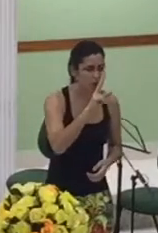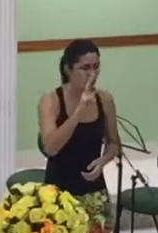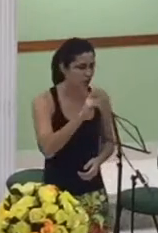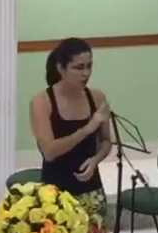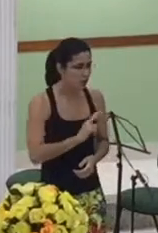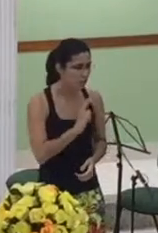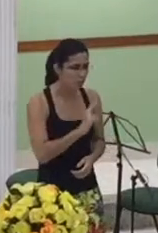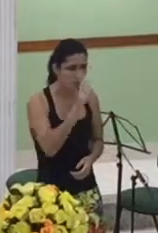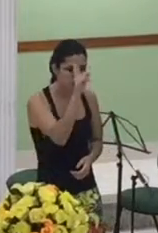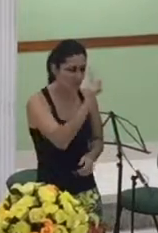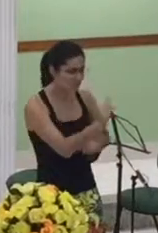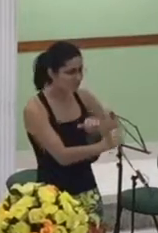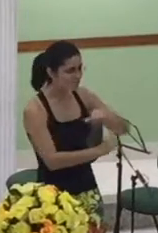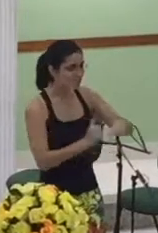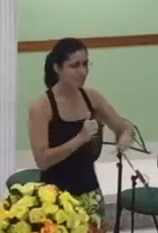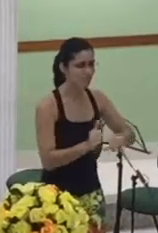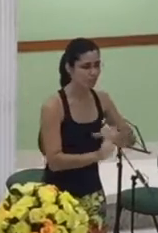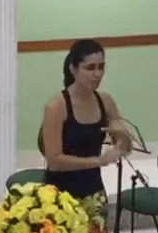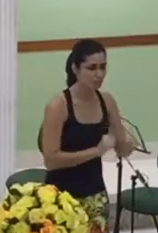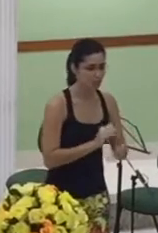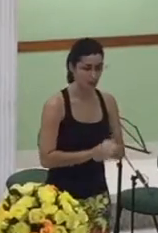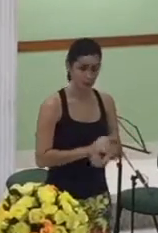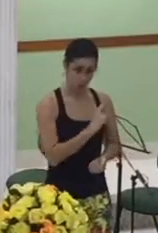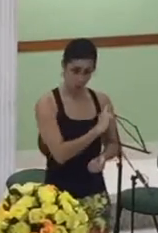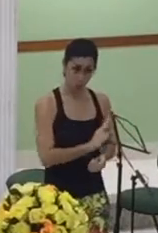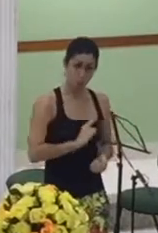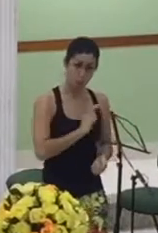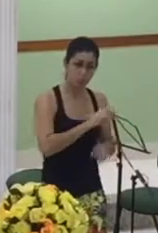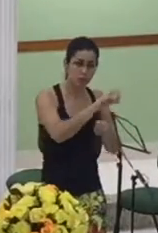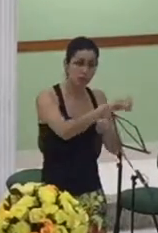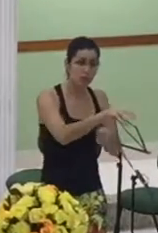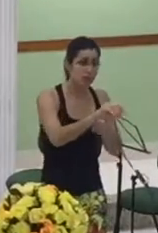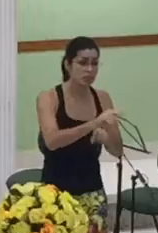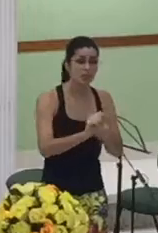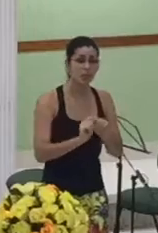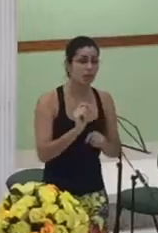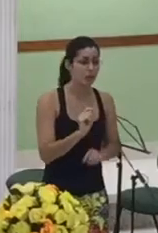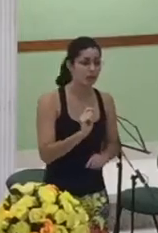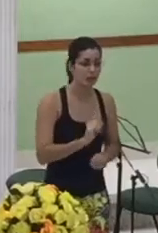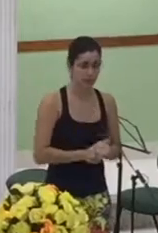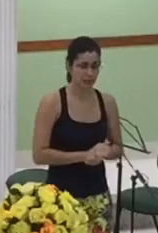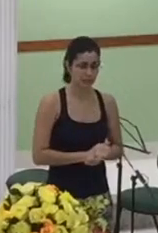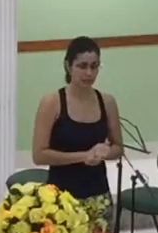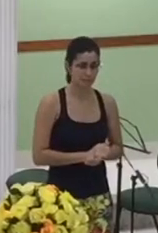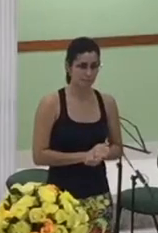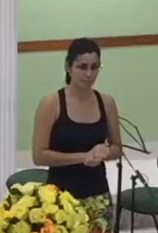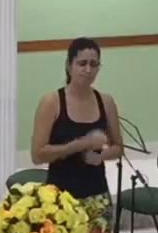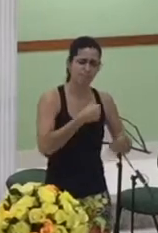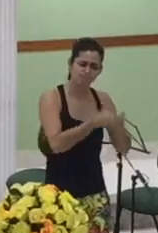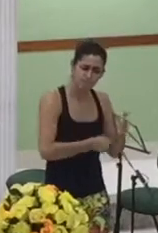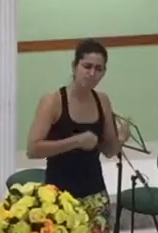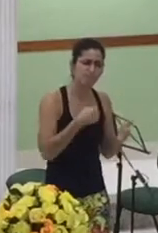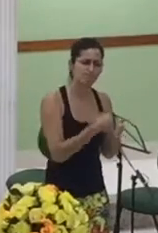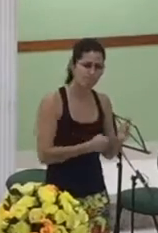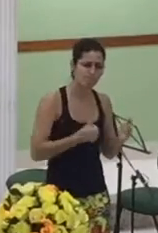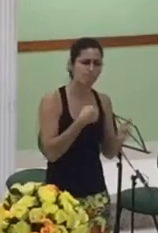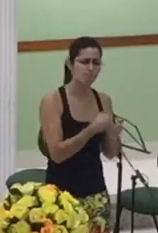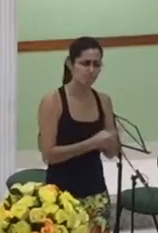a lição que aprendemos com Mute é que a persistência na santidade nos trará bênçãos